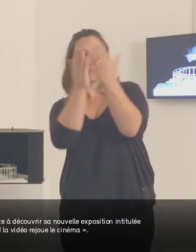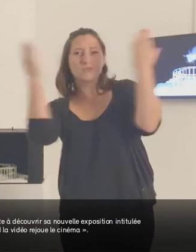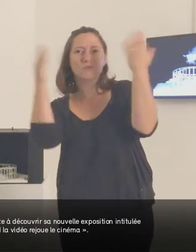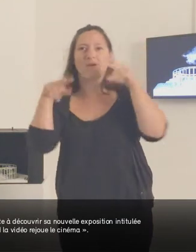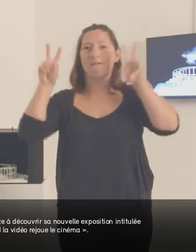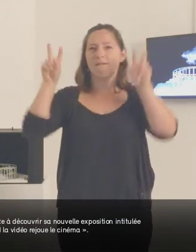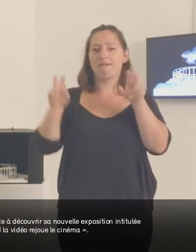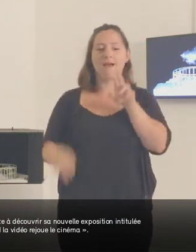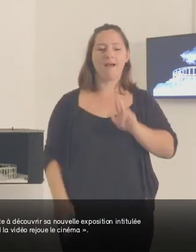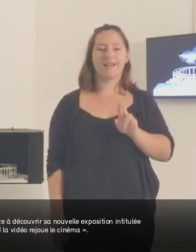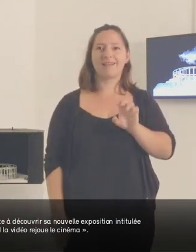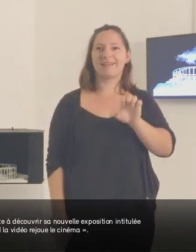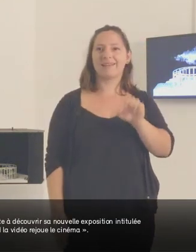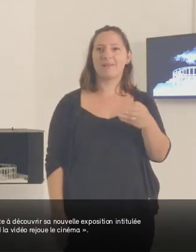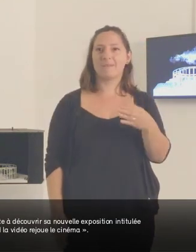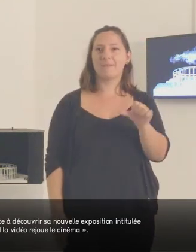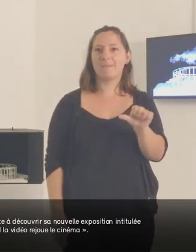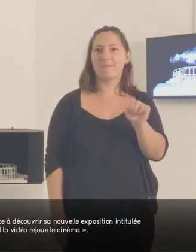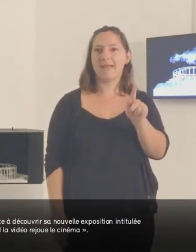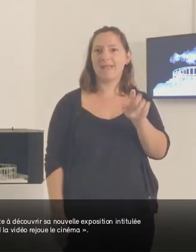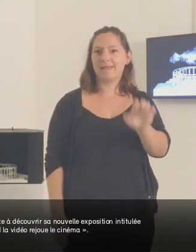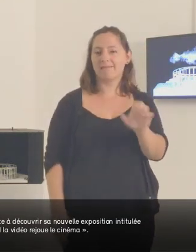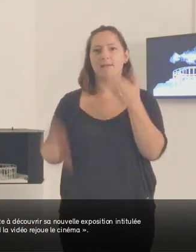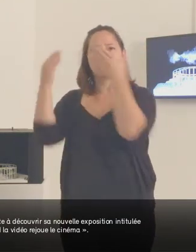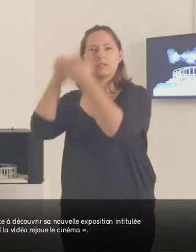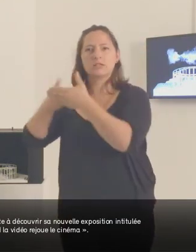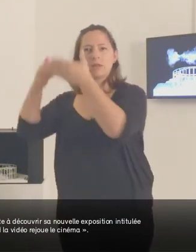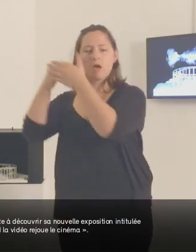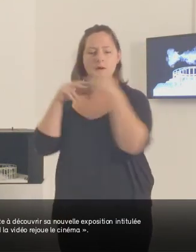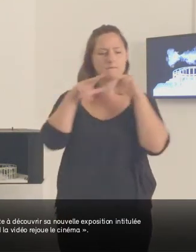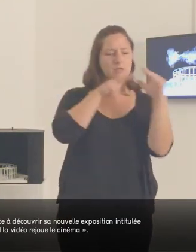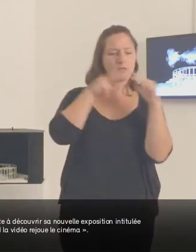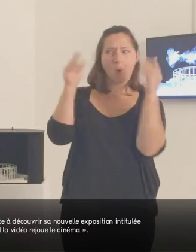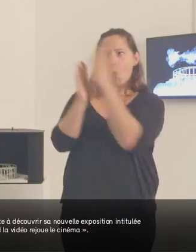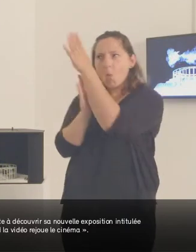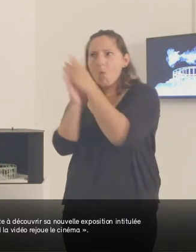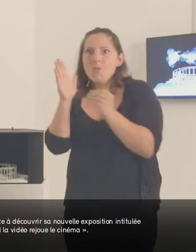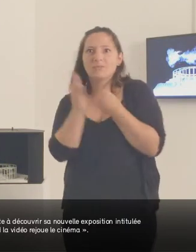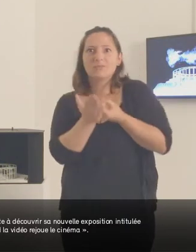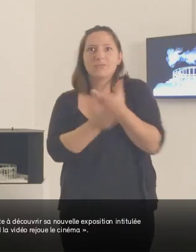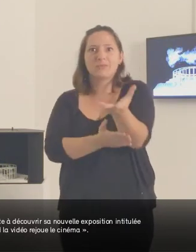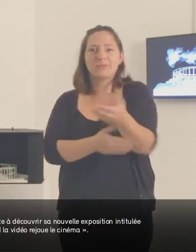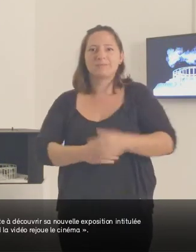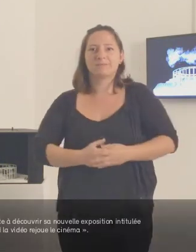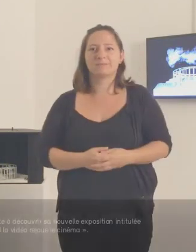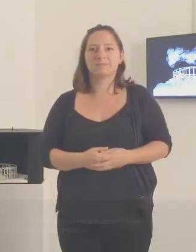Le FRAC vous invite à découvrir sa nouvelle exposition intitulée « Remake quand la vidéo rejoue le cinéma ».